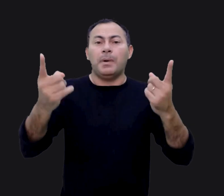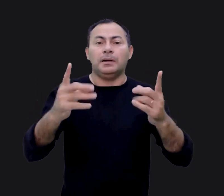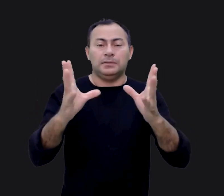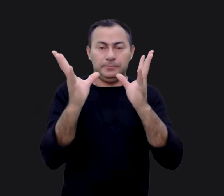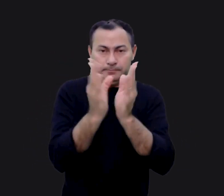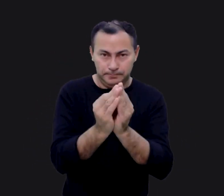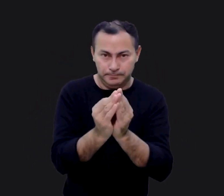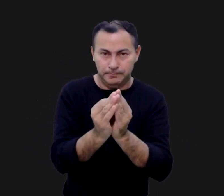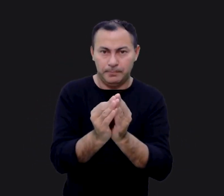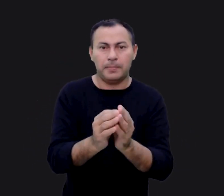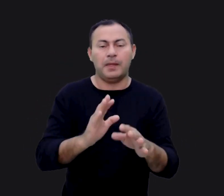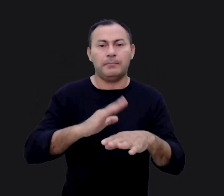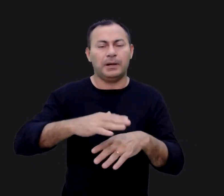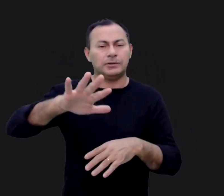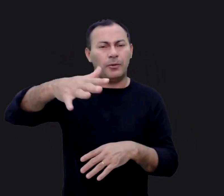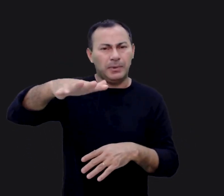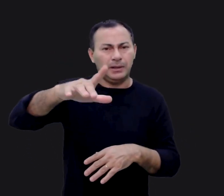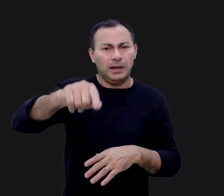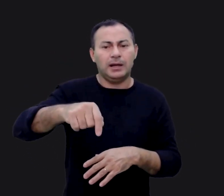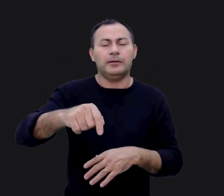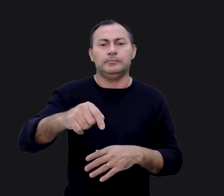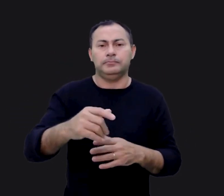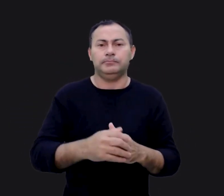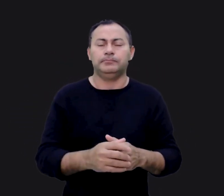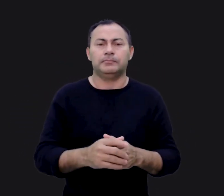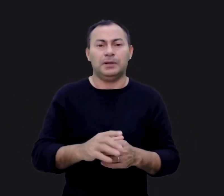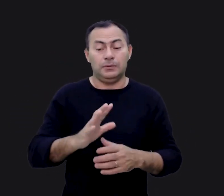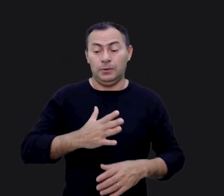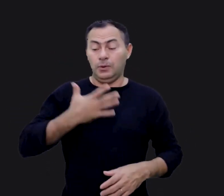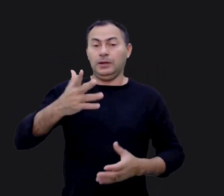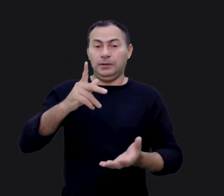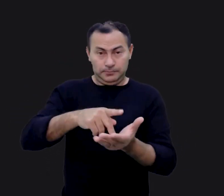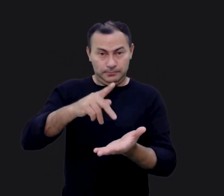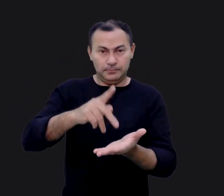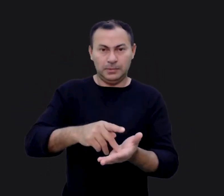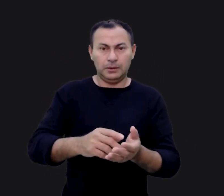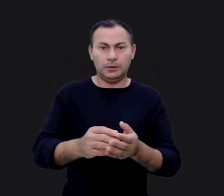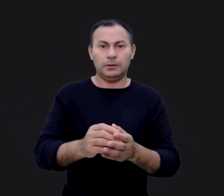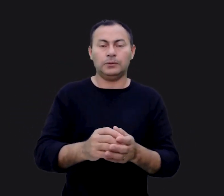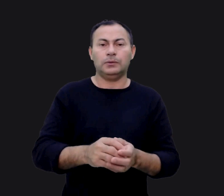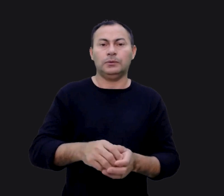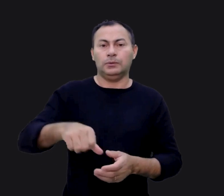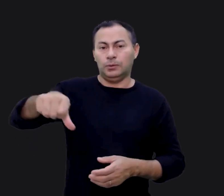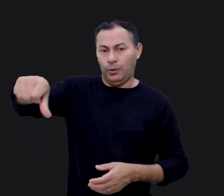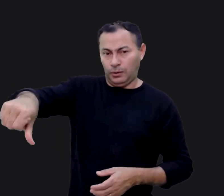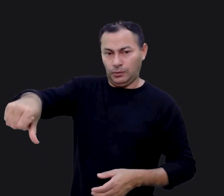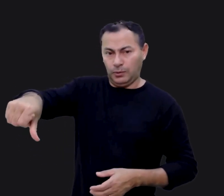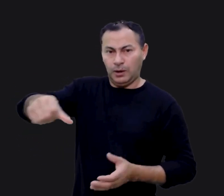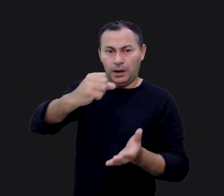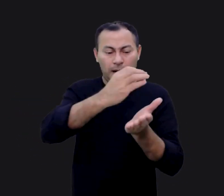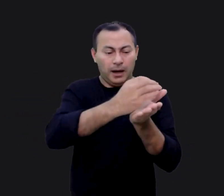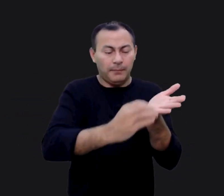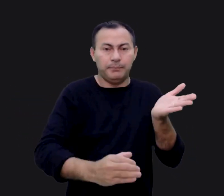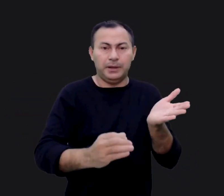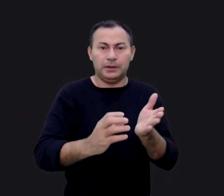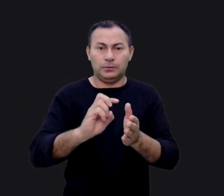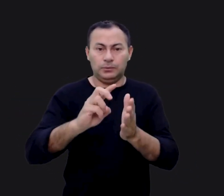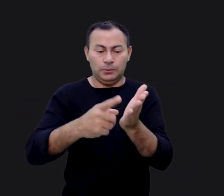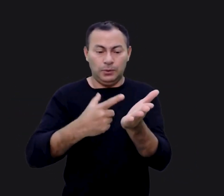Mas, em resumo, isso é mais ou menos assim e esta é uma surpreendente verdade. No nono capítulo do livro de Hebreus, o autor diz que